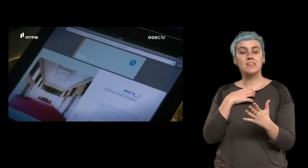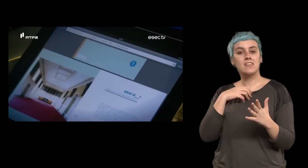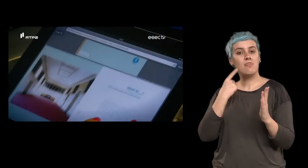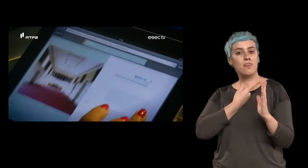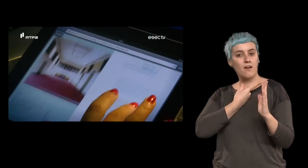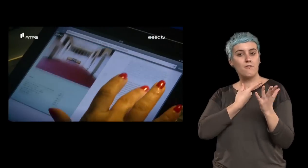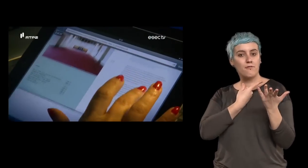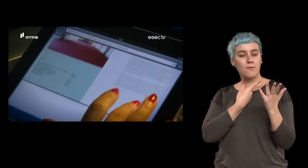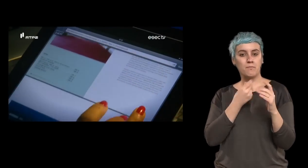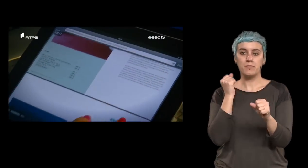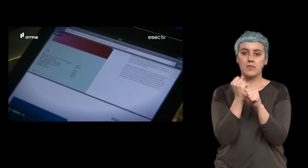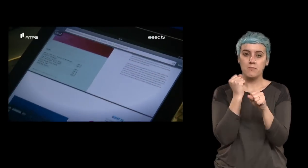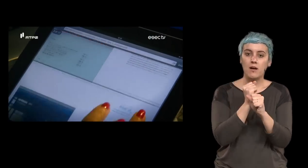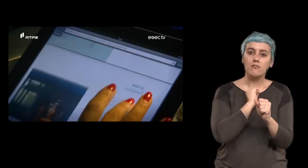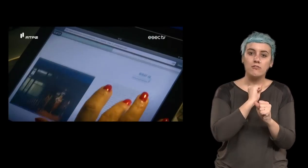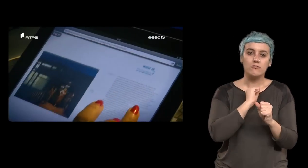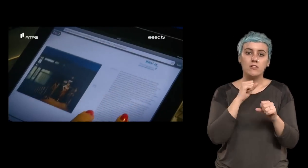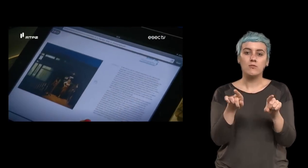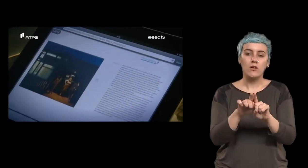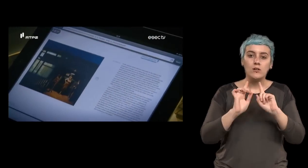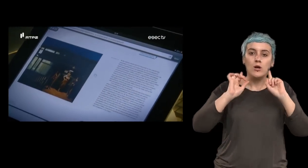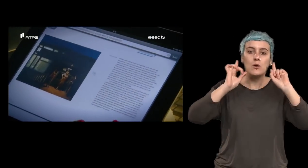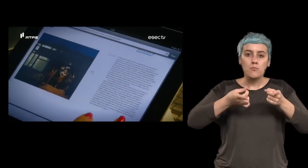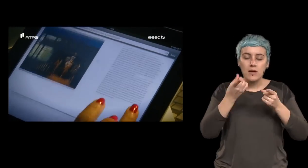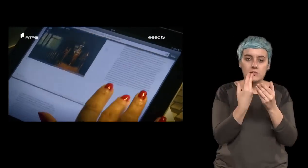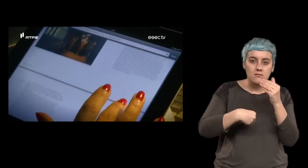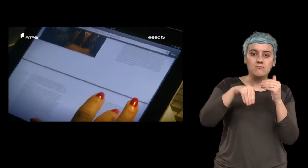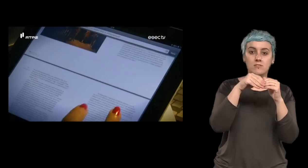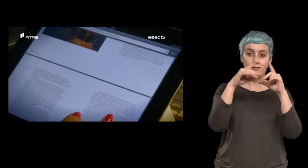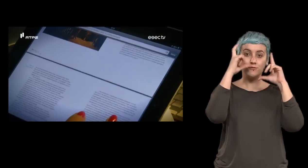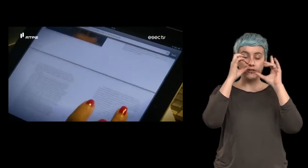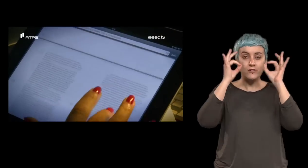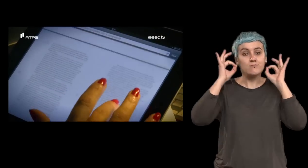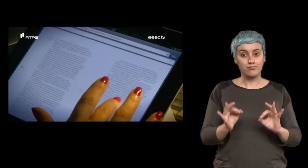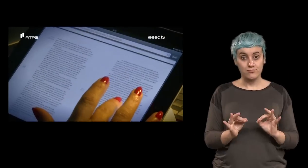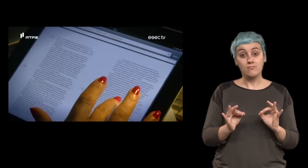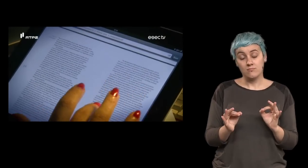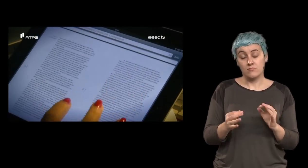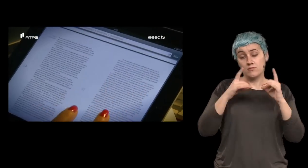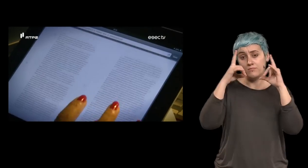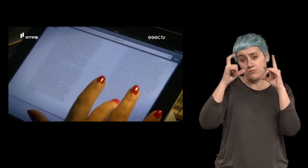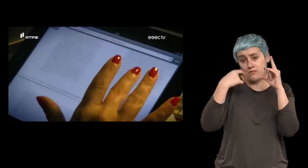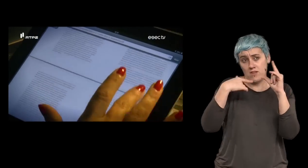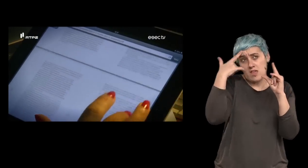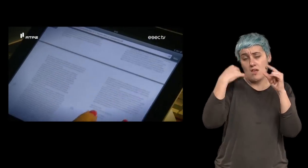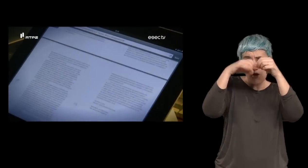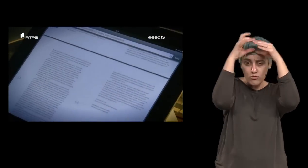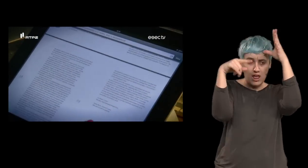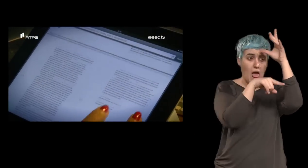achei que devia ter um objeto que fosse desde a introdução daquilo que é a fotografia, o que é que nós consideramos fotografia,